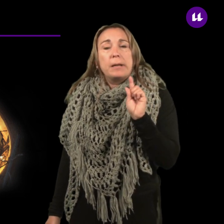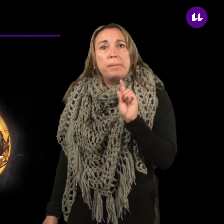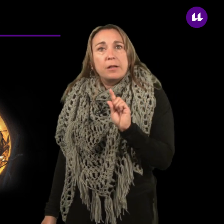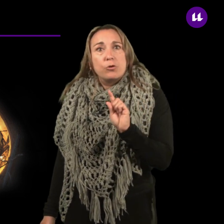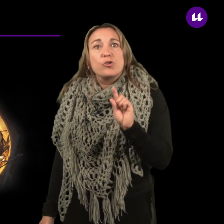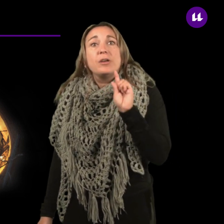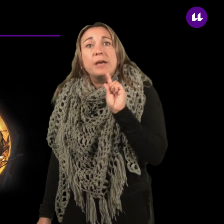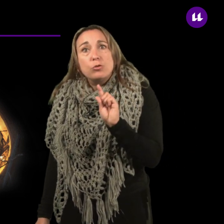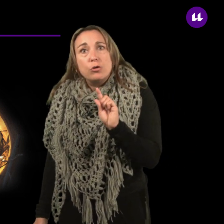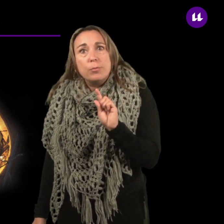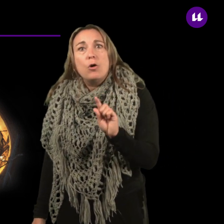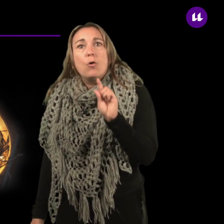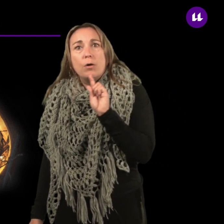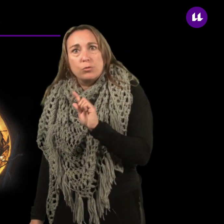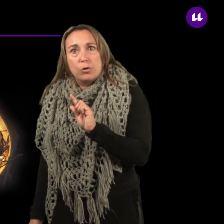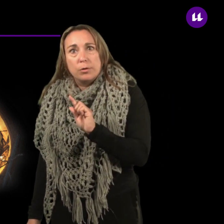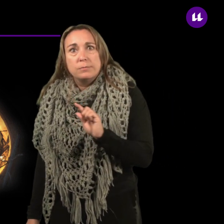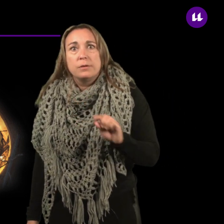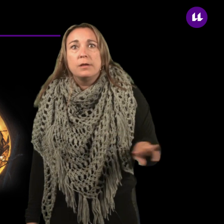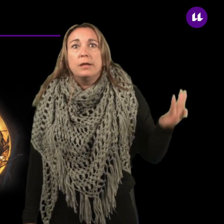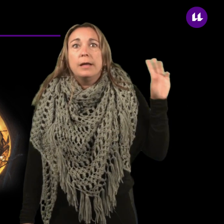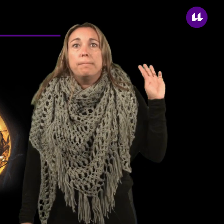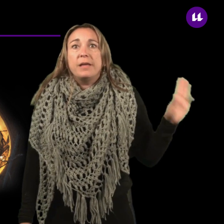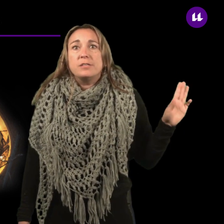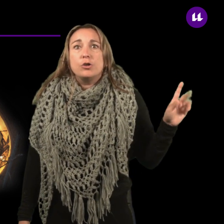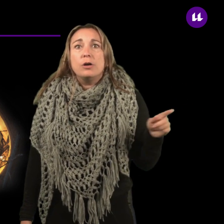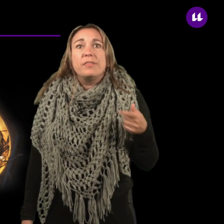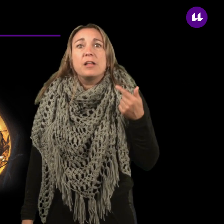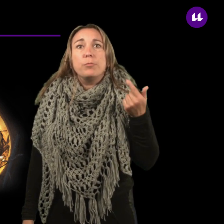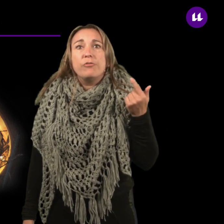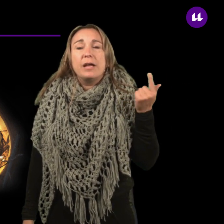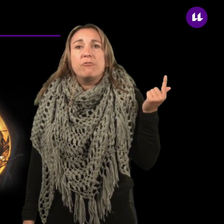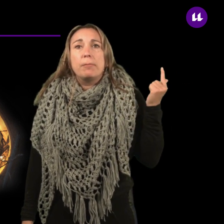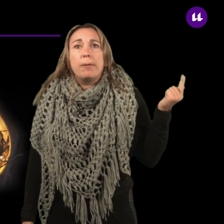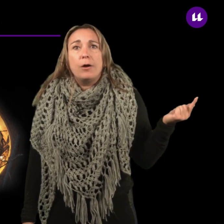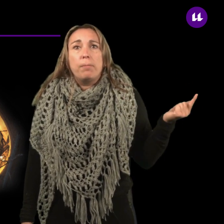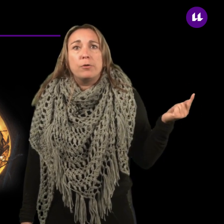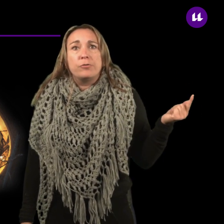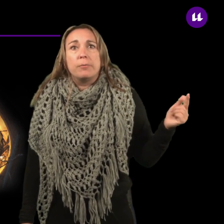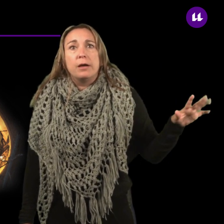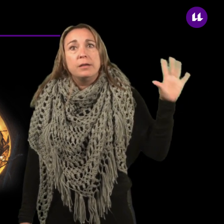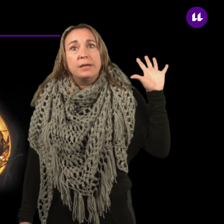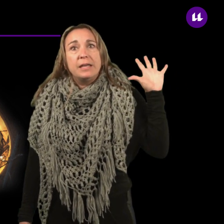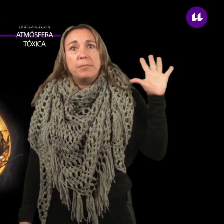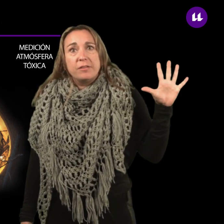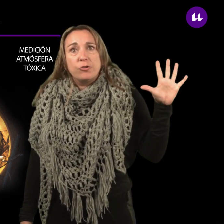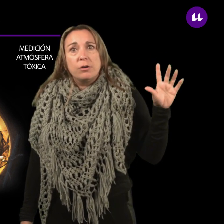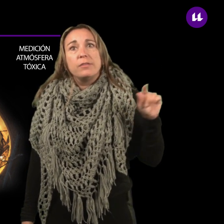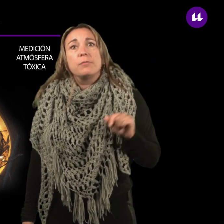respiratorios semiautónomos o autónomos. Medición de atmósferas inflamables o explosivas. Y medición de